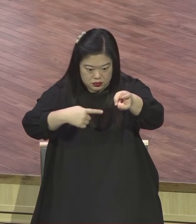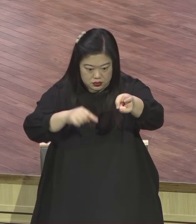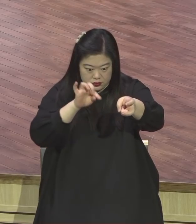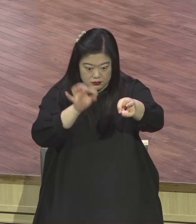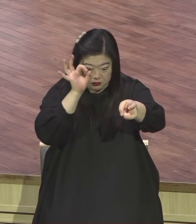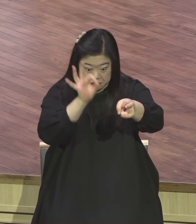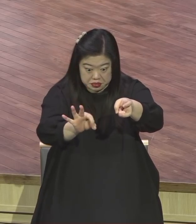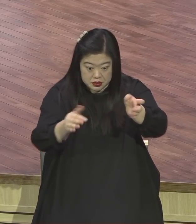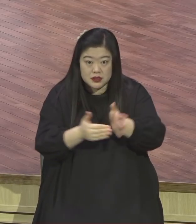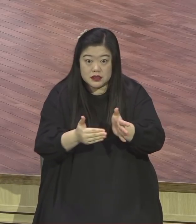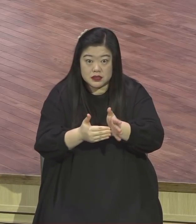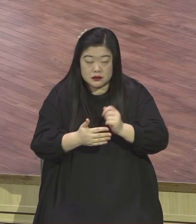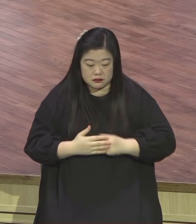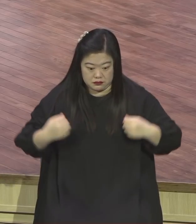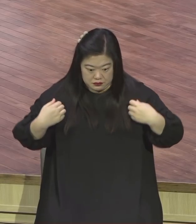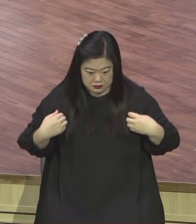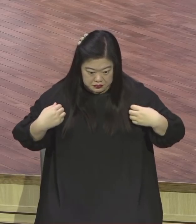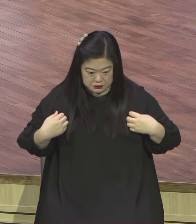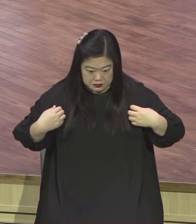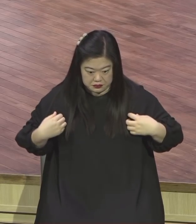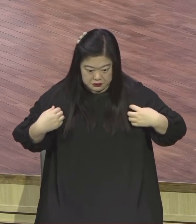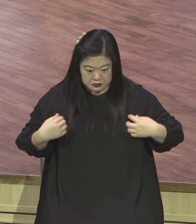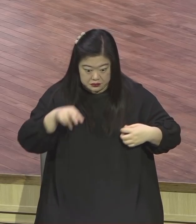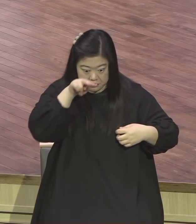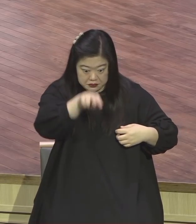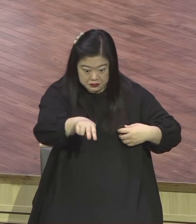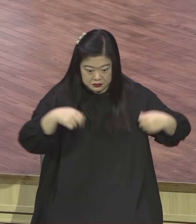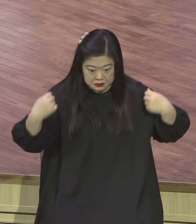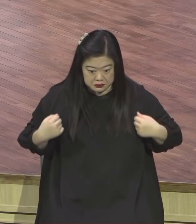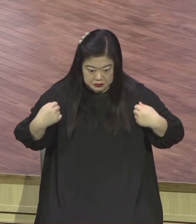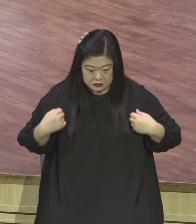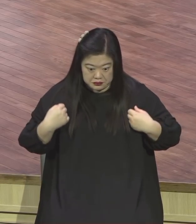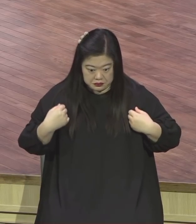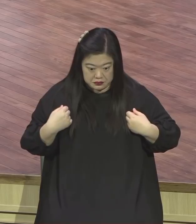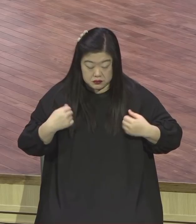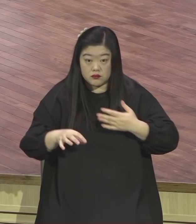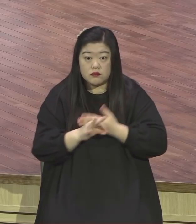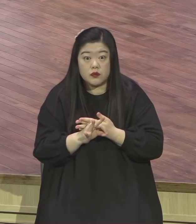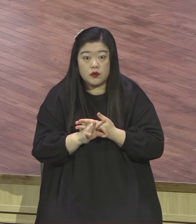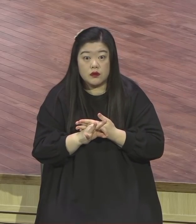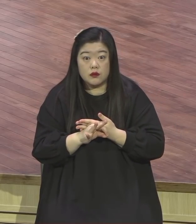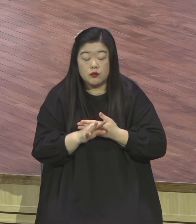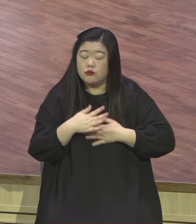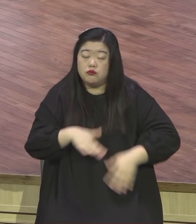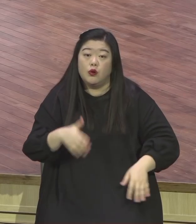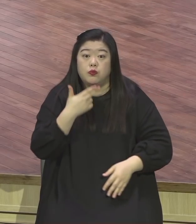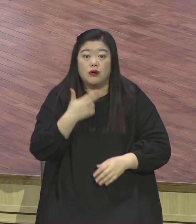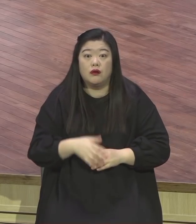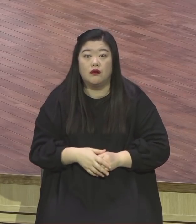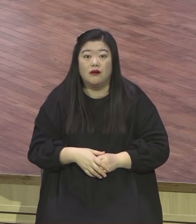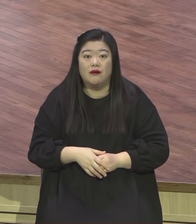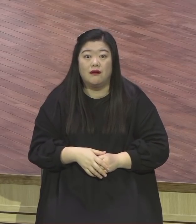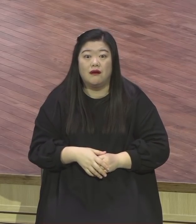질문을 주고 같이 뛰는데 뛰는데 그 집중 여러분요. 집중하면 내가